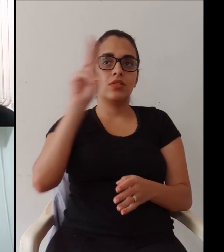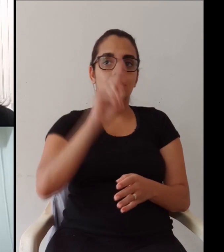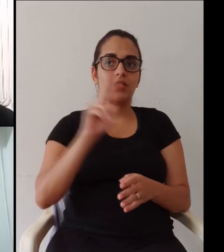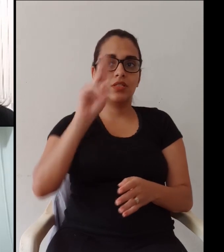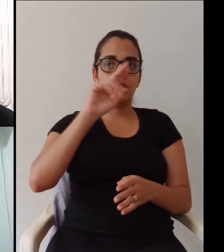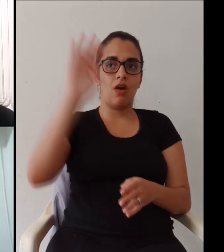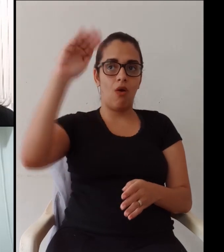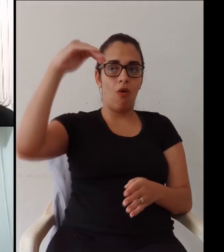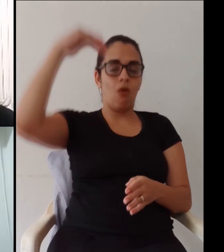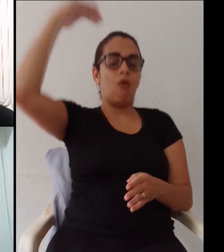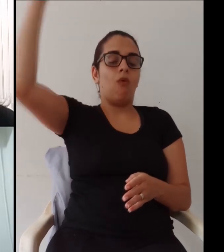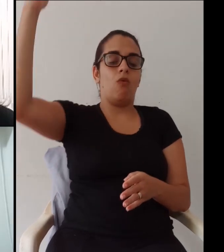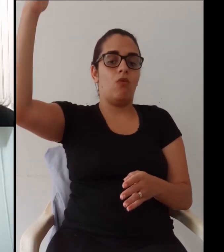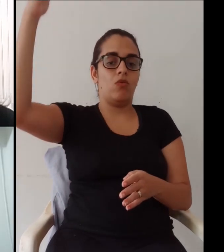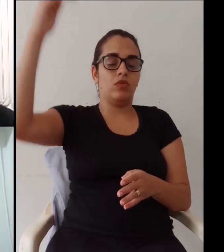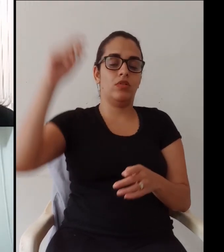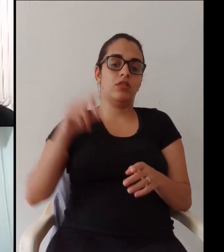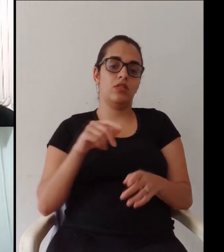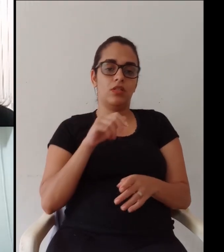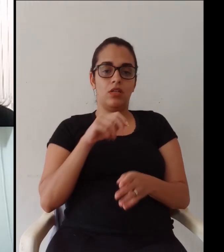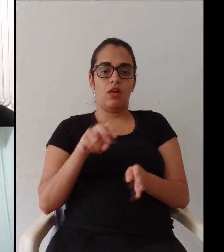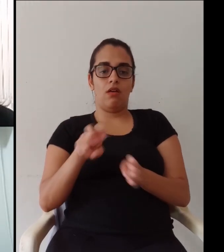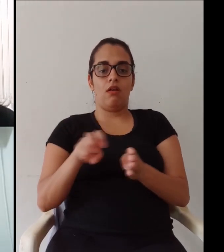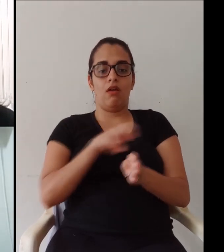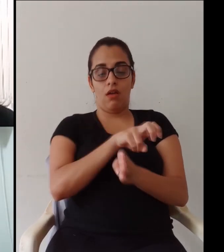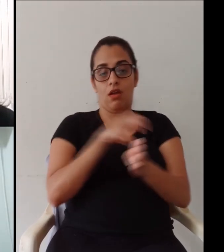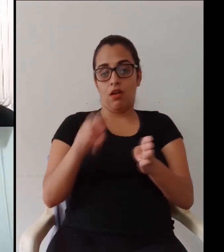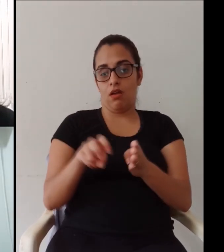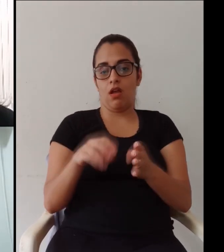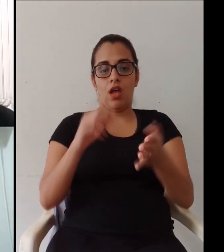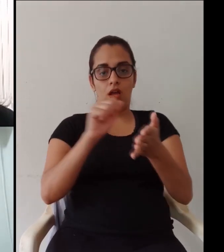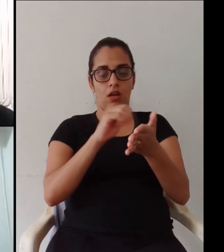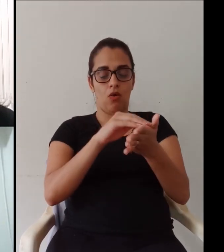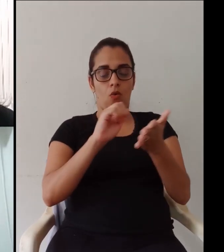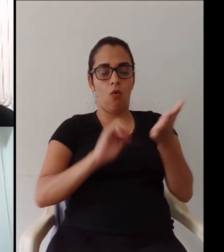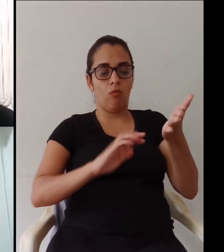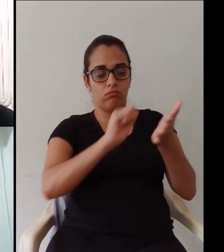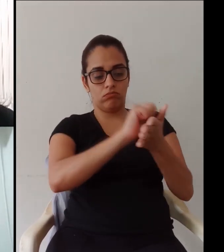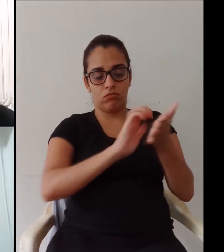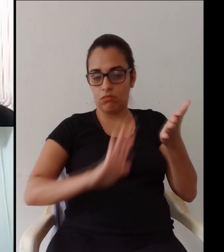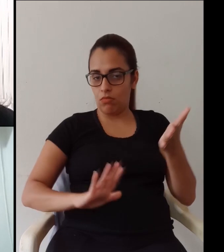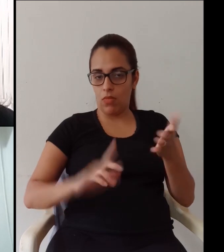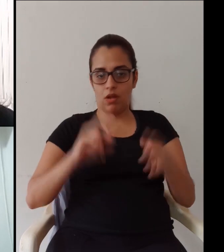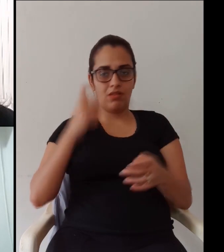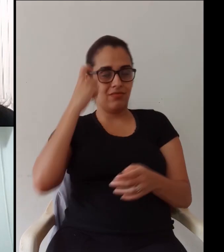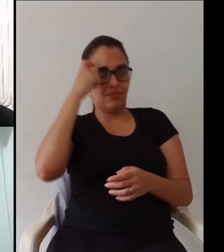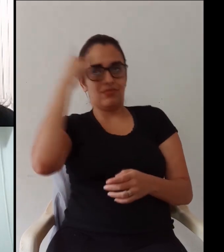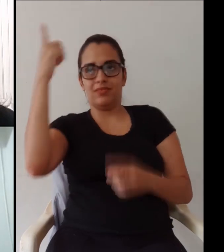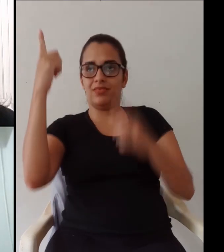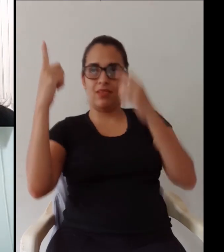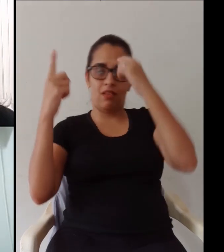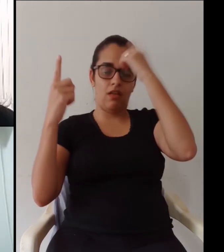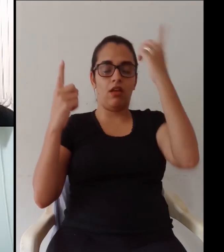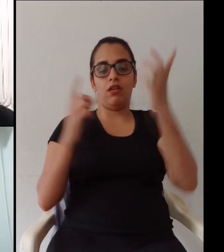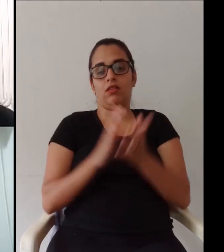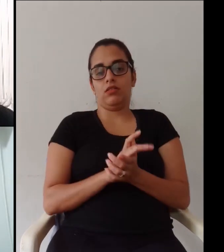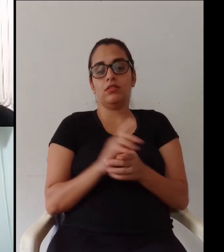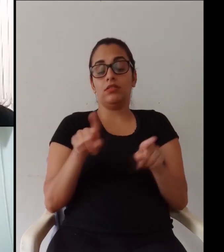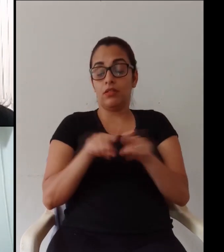modalidade de ensino que vai muito além a gente propõe a gente pode usar outros tipos de metodologias na EAD por